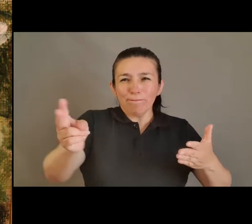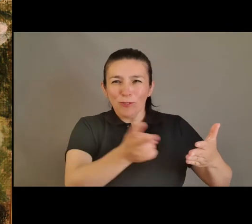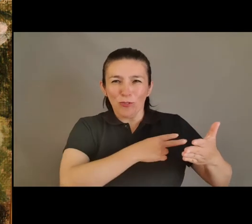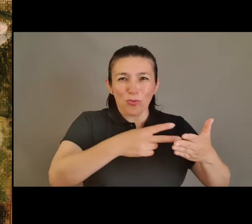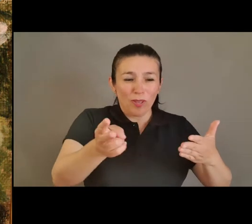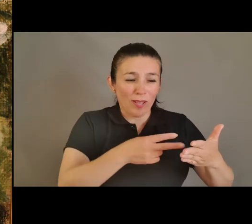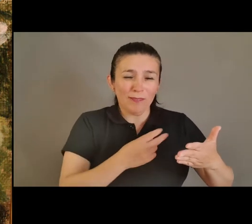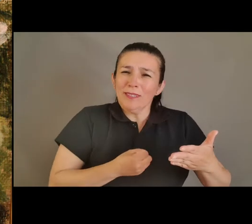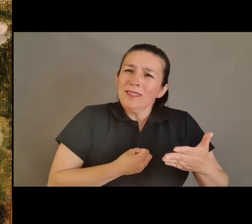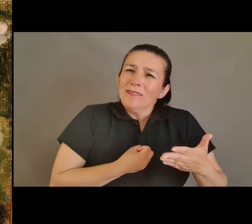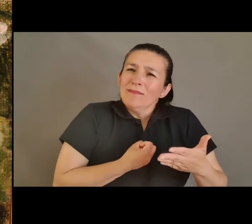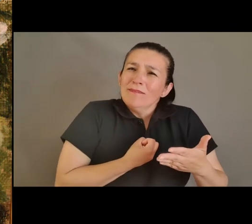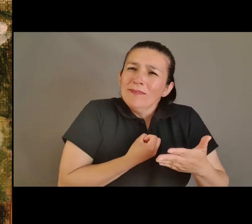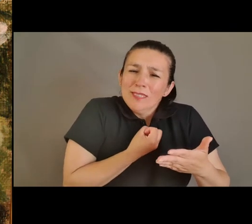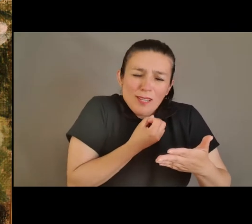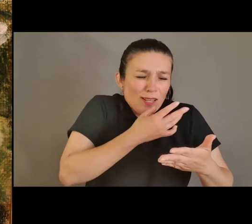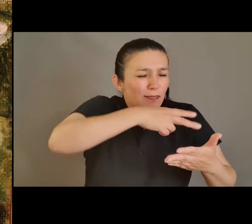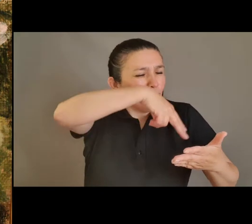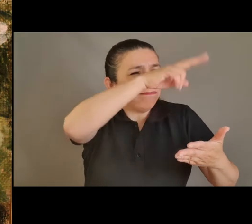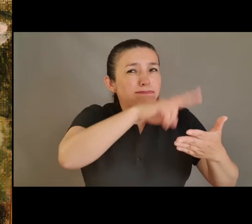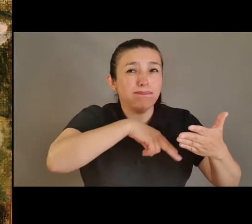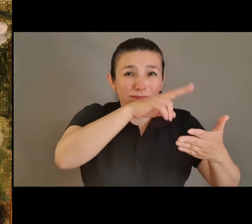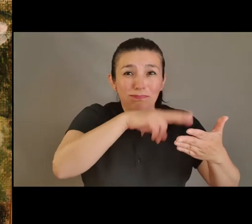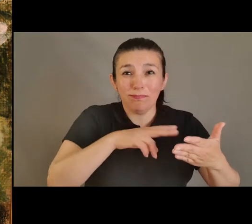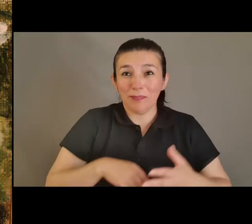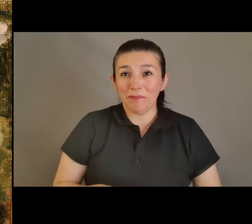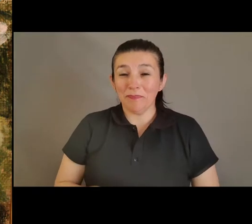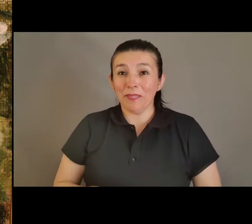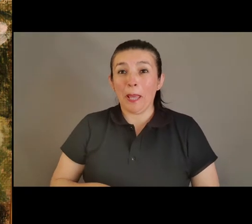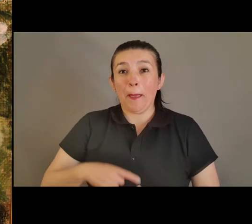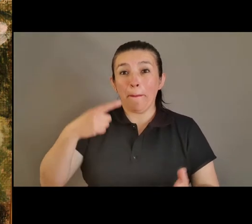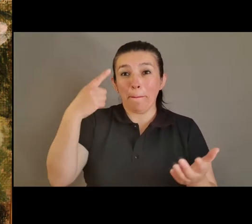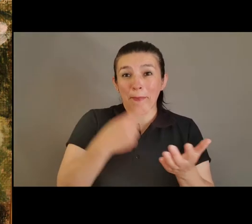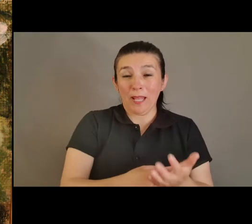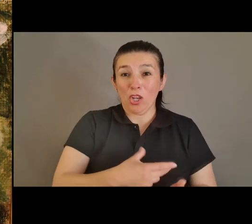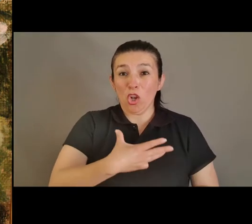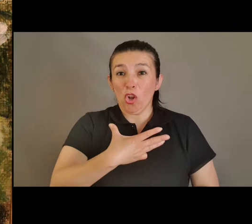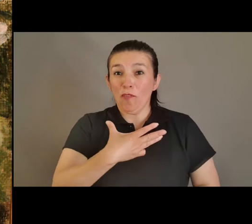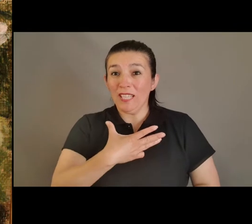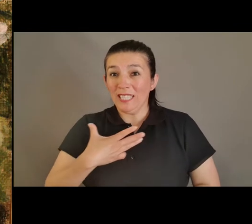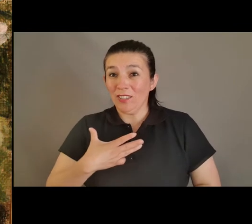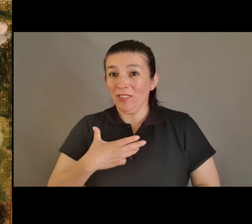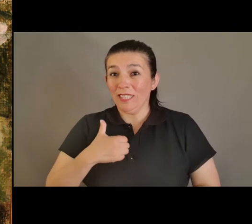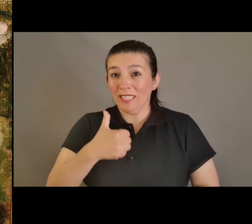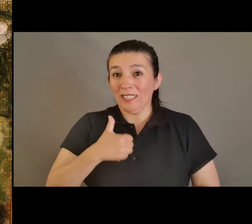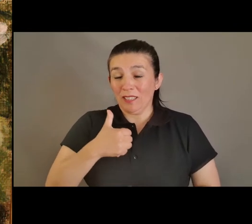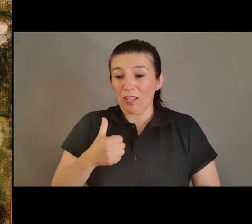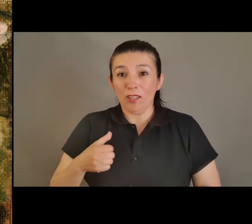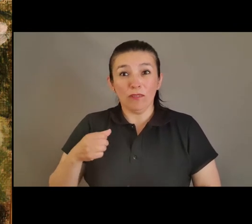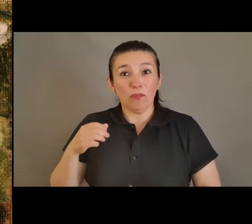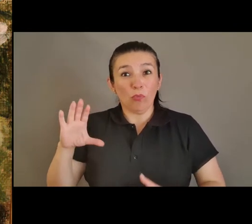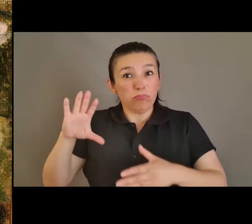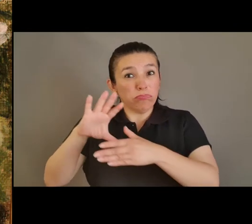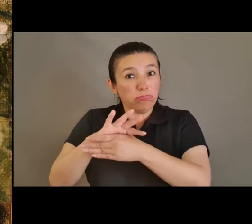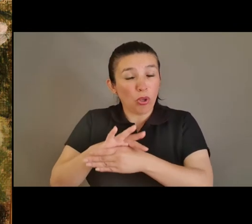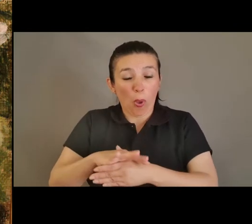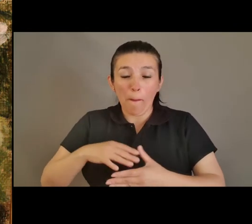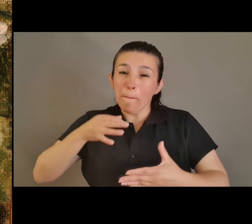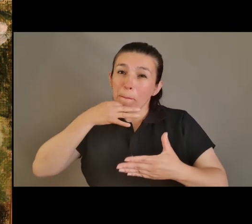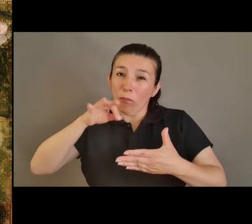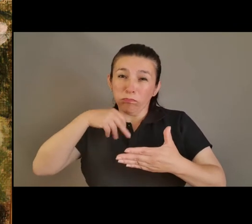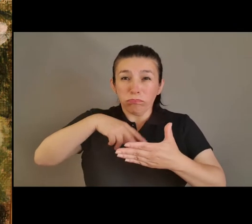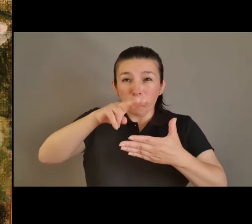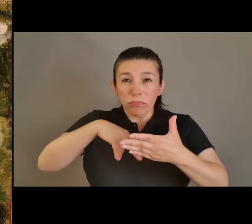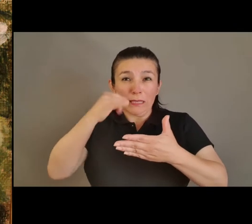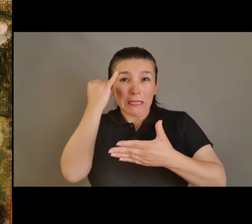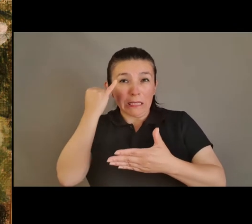trazos sueltos y libres llenos de carga expresiva. En 1916 se reunió con poetas e intelectuales